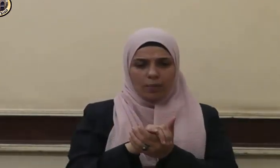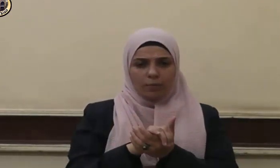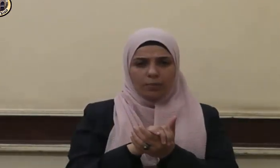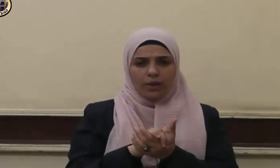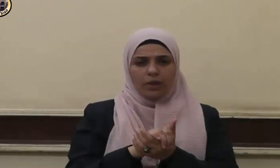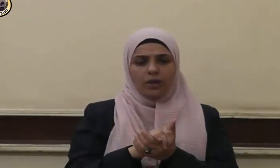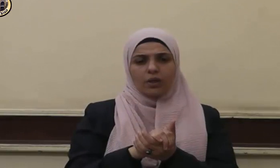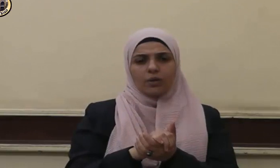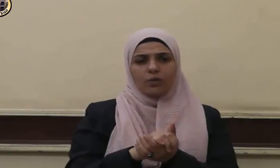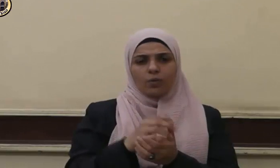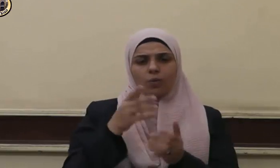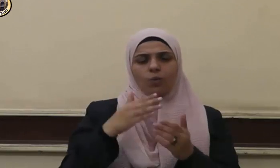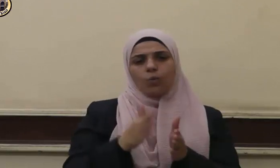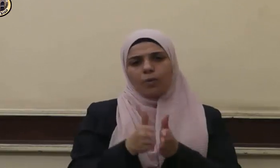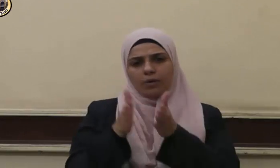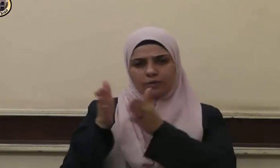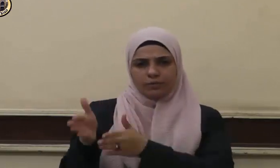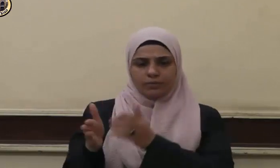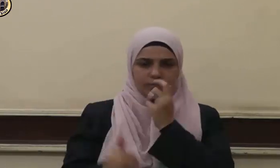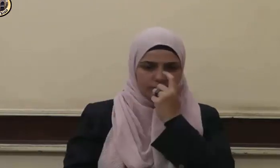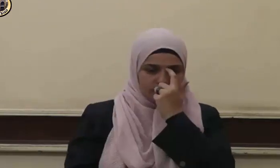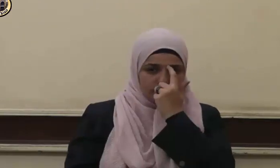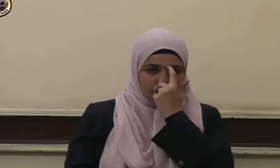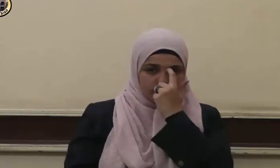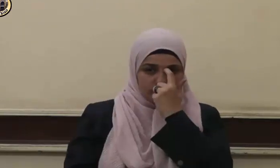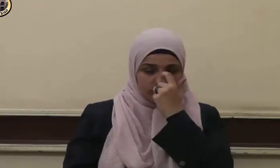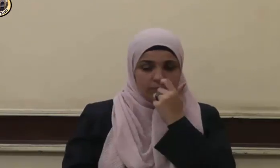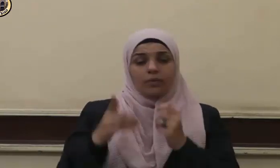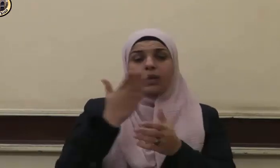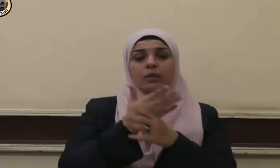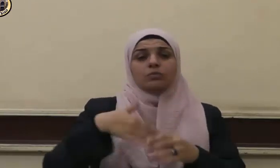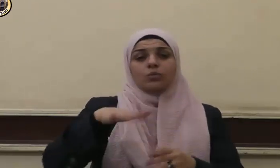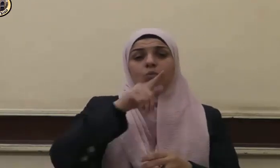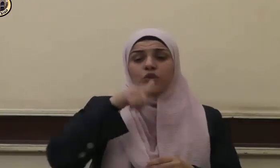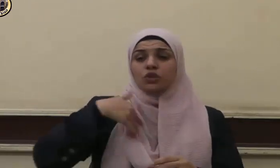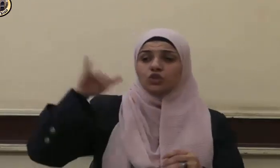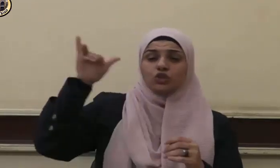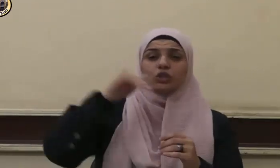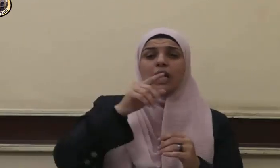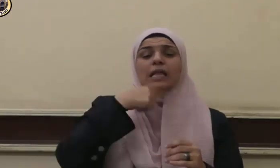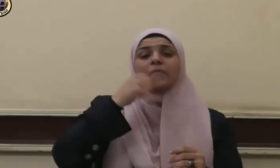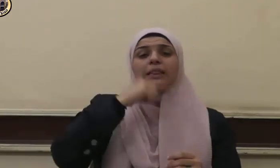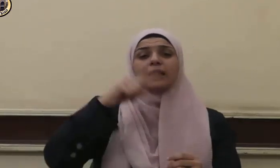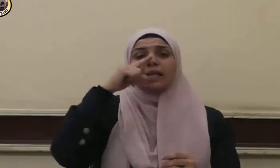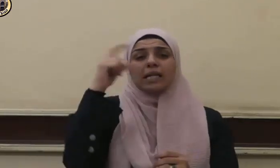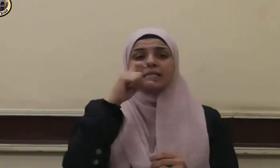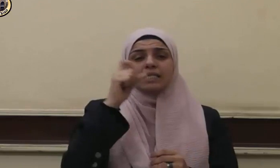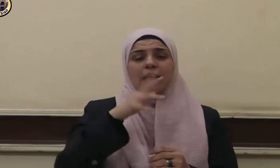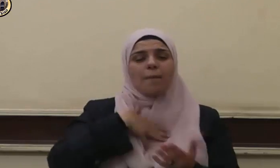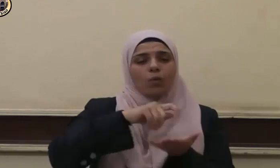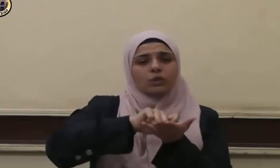وصحبه وبعد فلقد جاء الإسلام برسالة سمحة